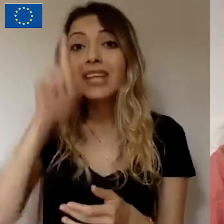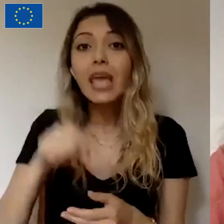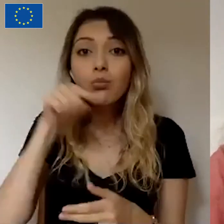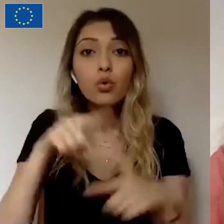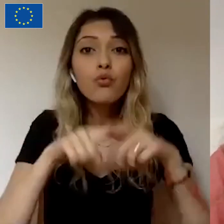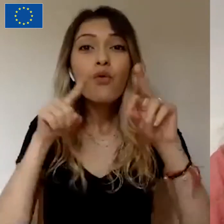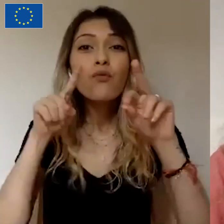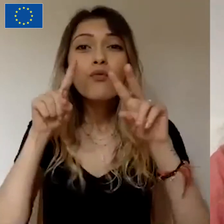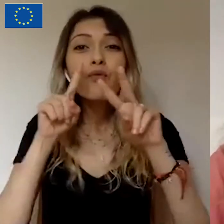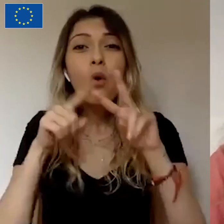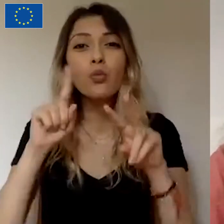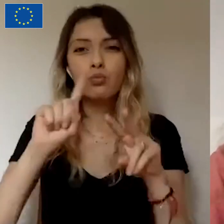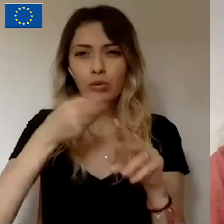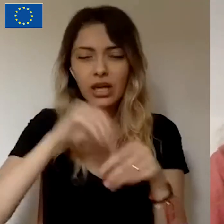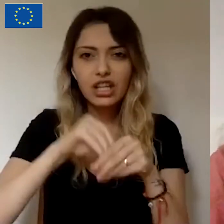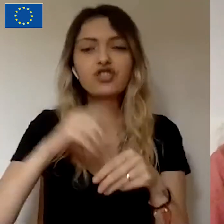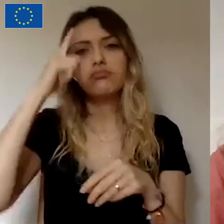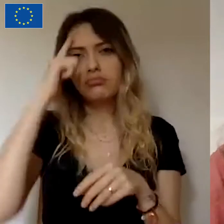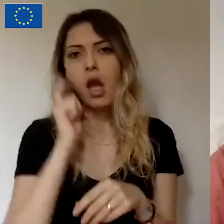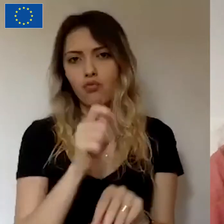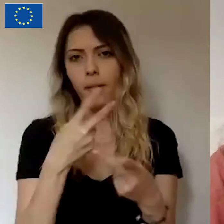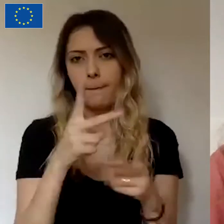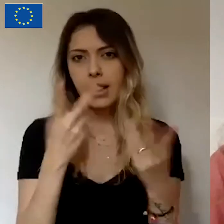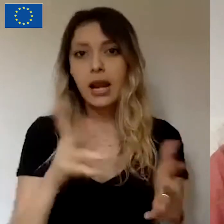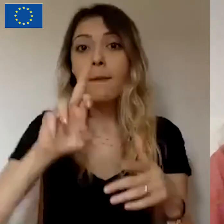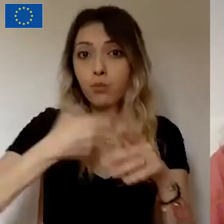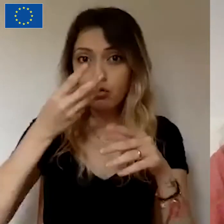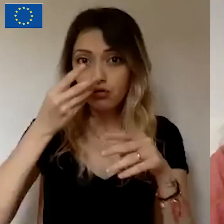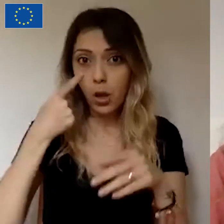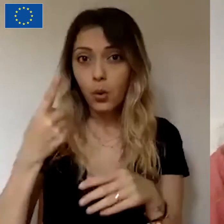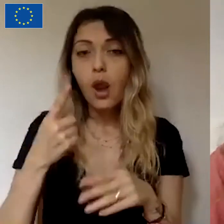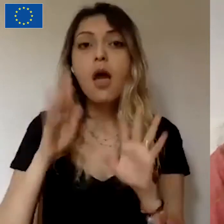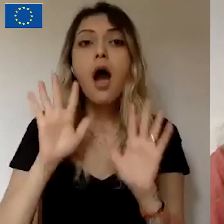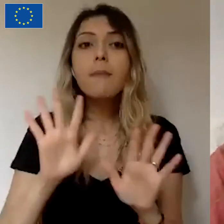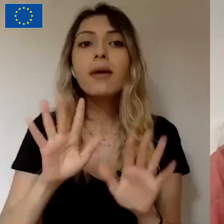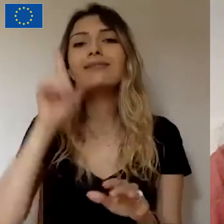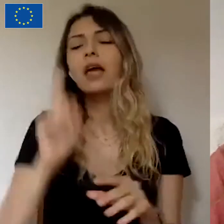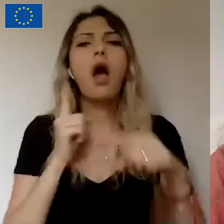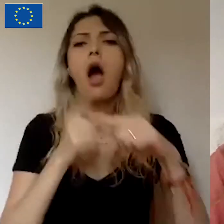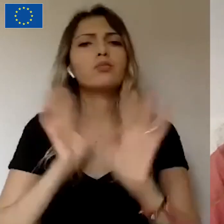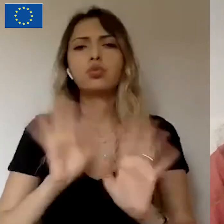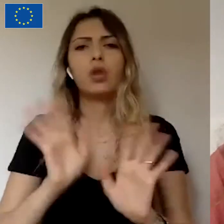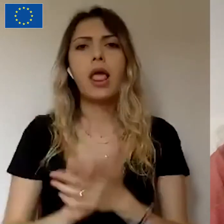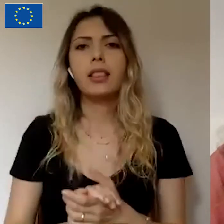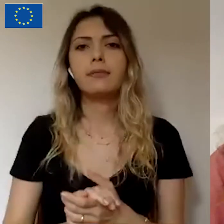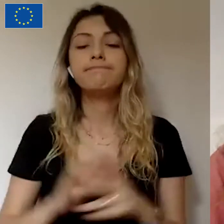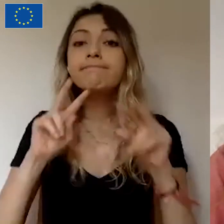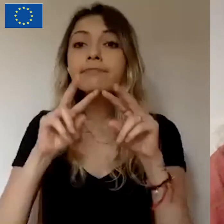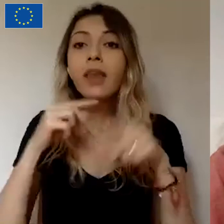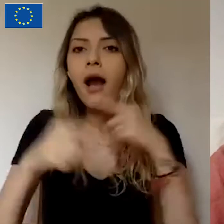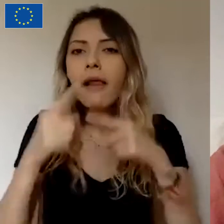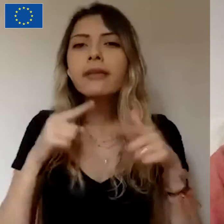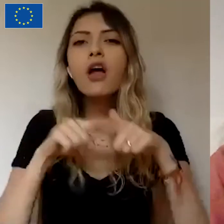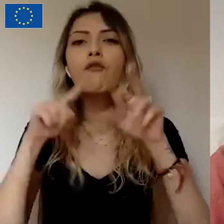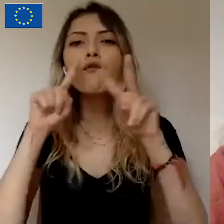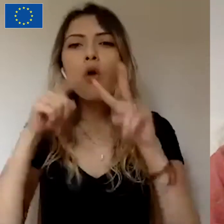Fon Gogo'dan proje başlatarak yararlanabilirler. Ama öte yandan tek artısı bu değil. Aradıkları Fon'a ulaşırken aslında